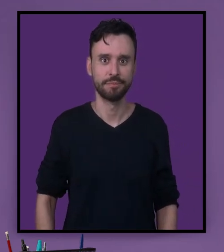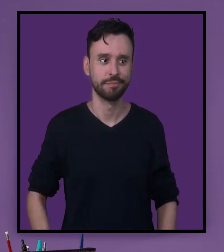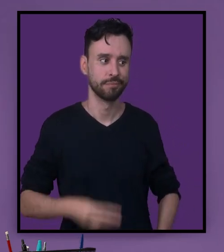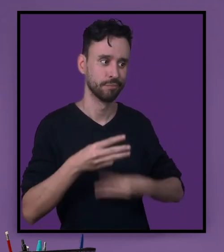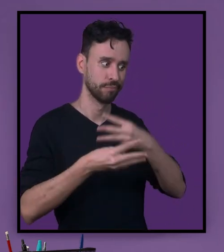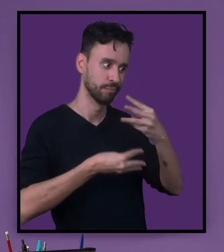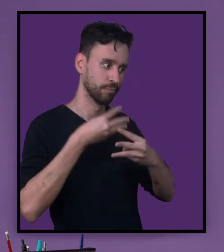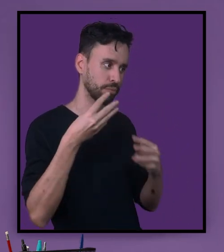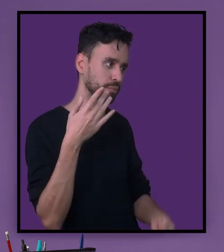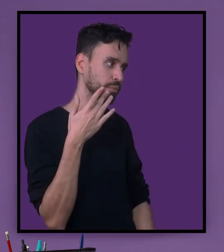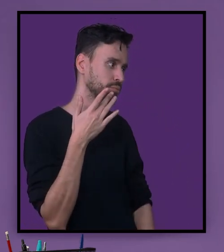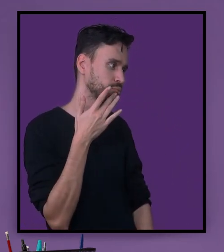deliciosa.